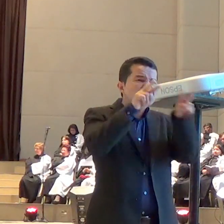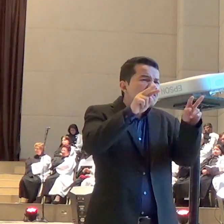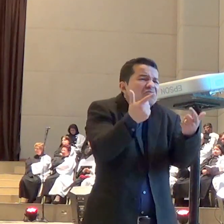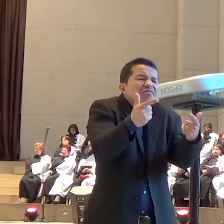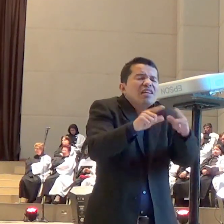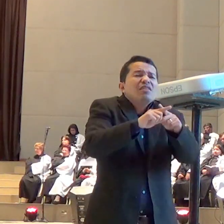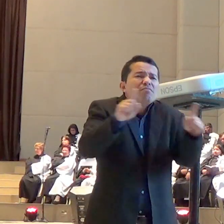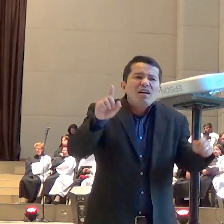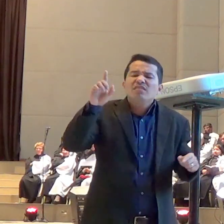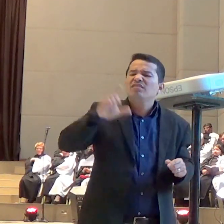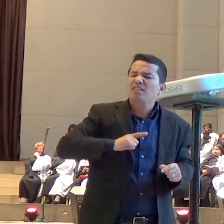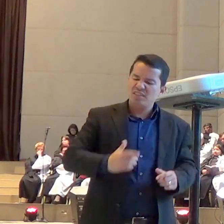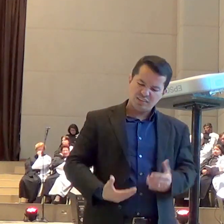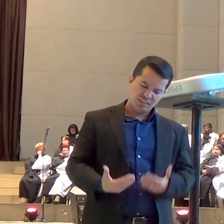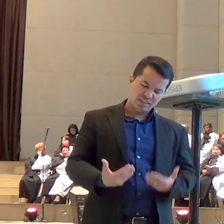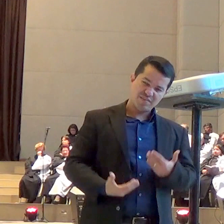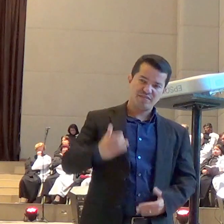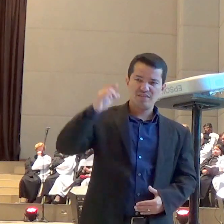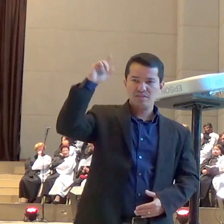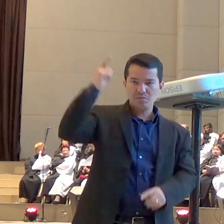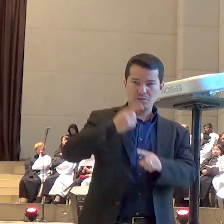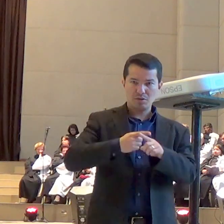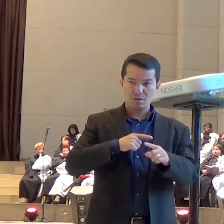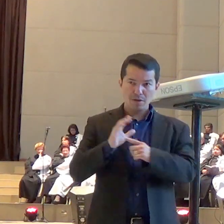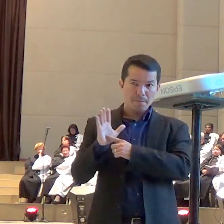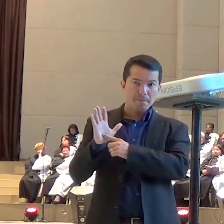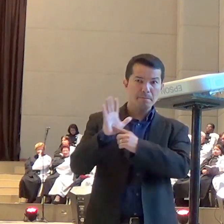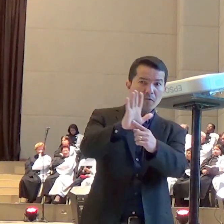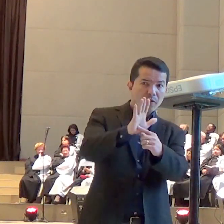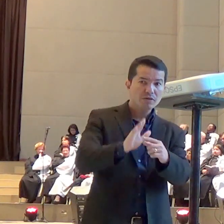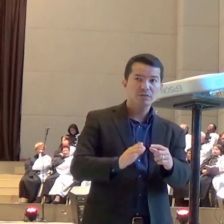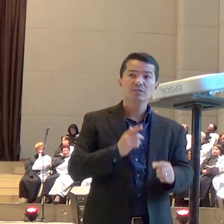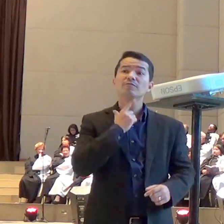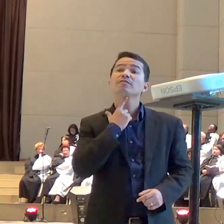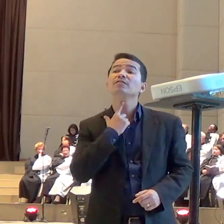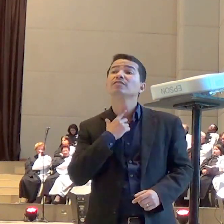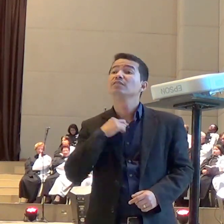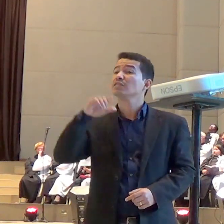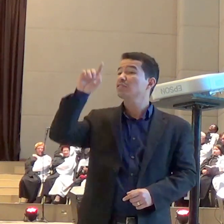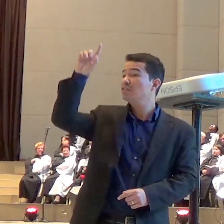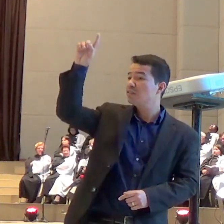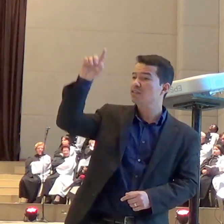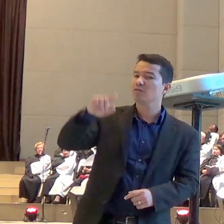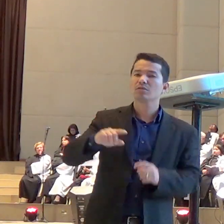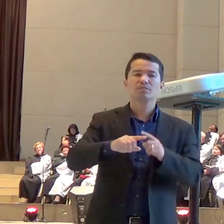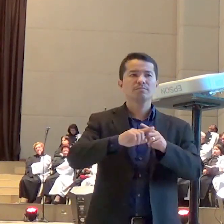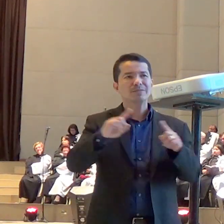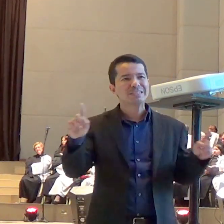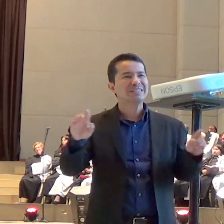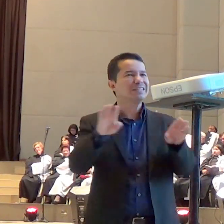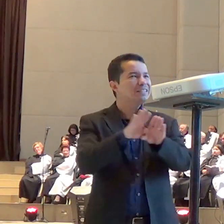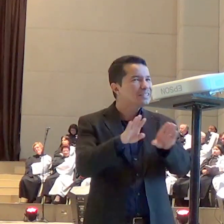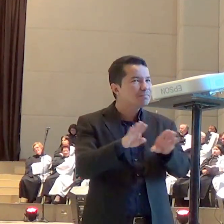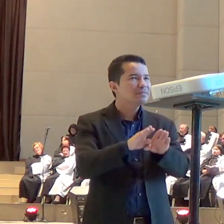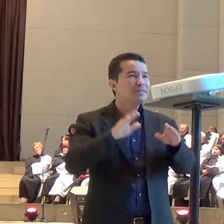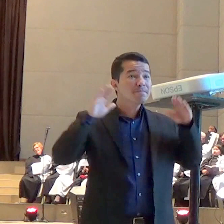Deus ou eles mostram os projetos como eles também vão a nossa frente